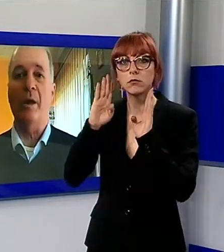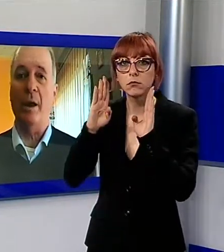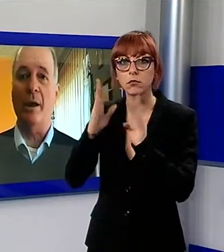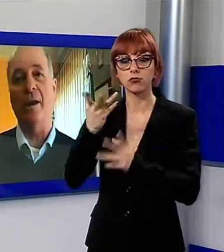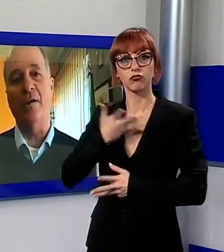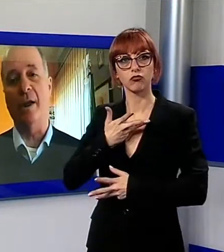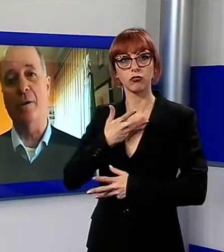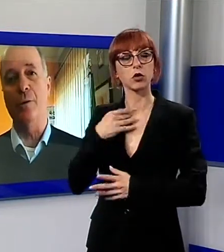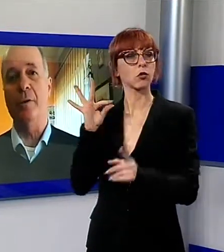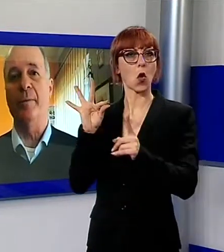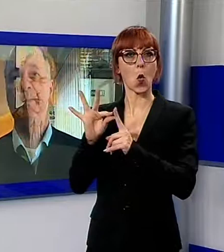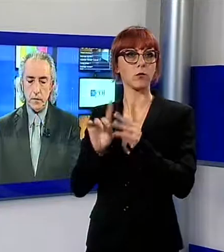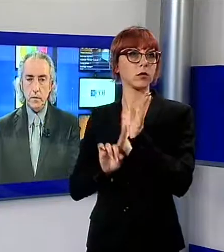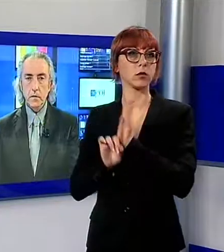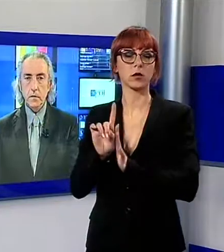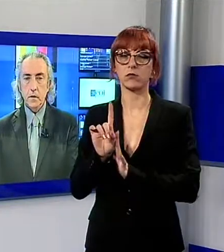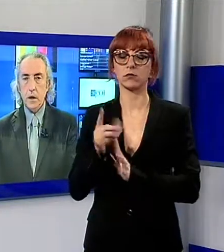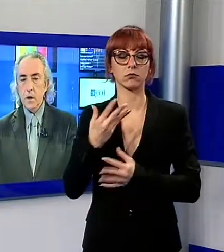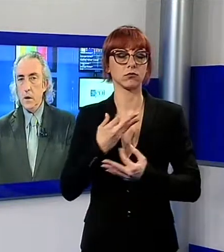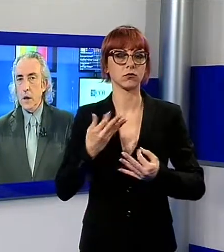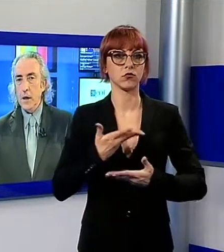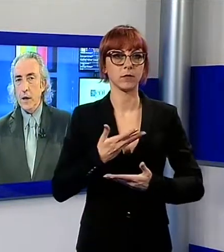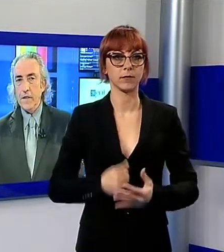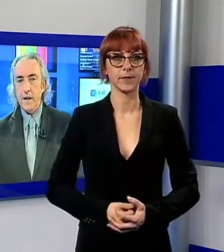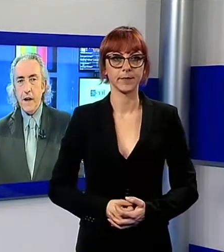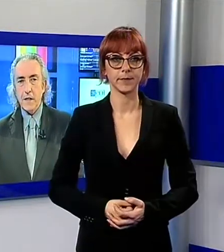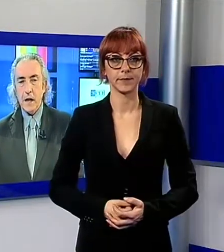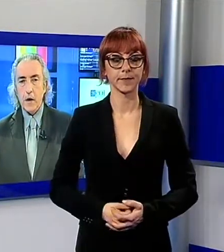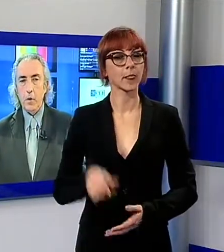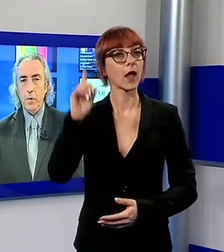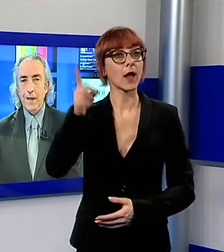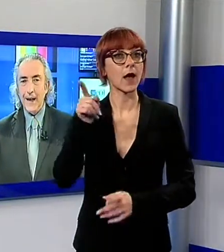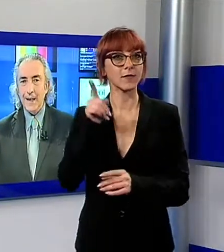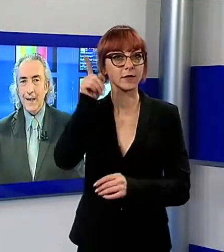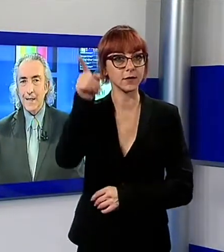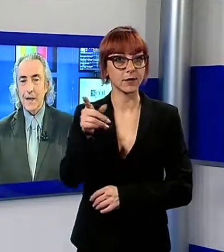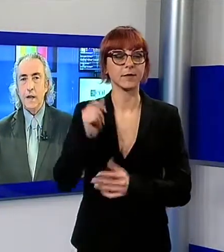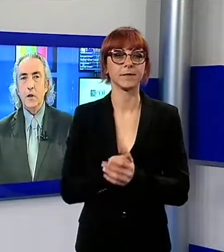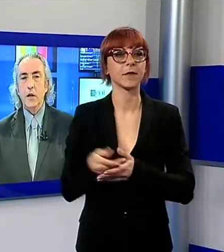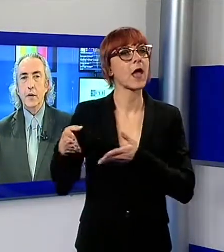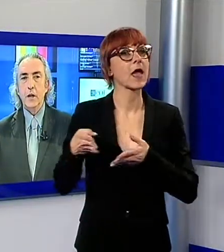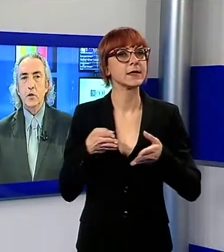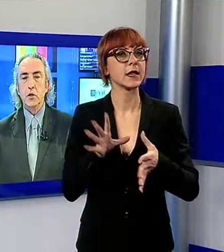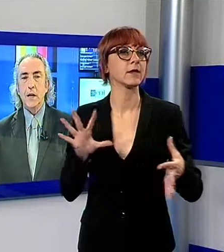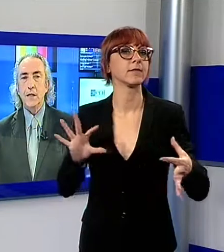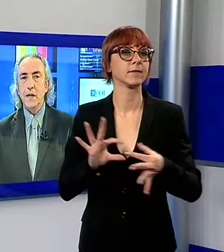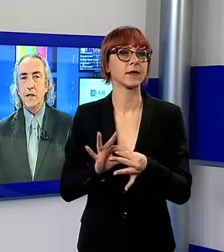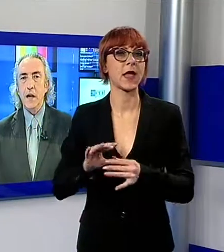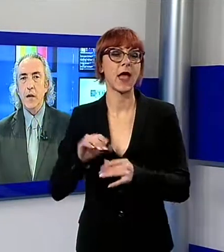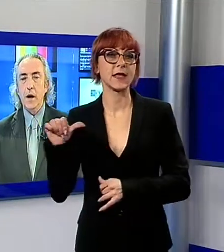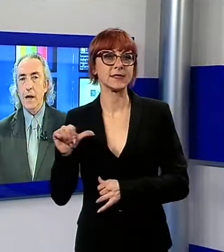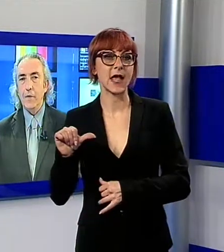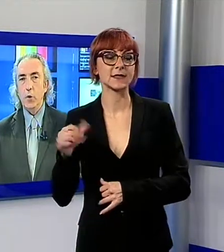per quanto mi riguarda credo sia raggiunto. Andiamo in Garfagnana, sarà completata la strada di collegamento tra